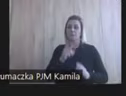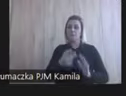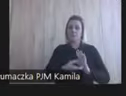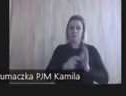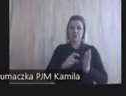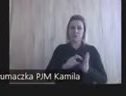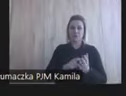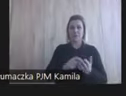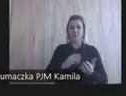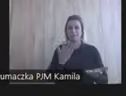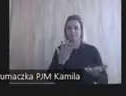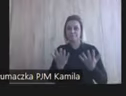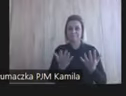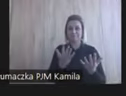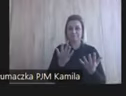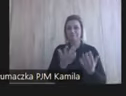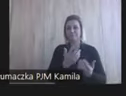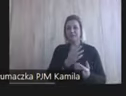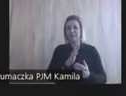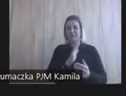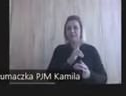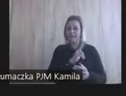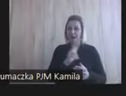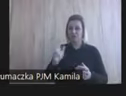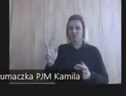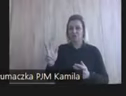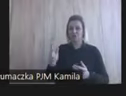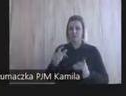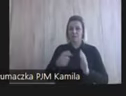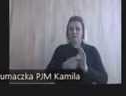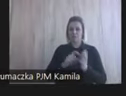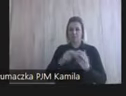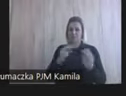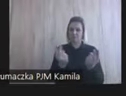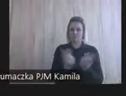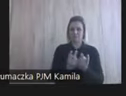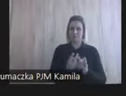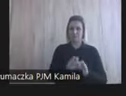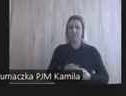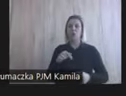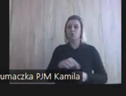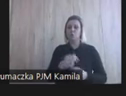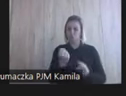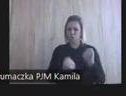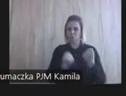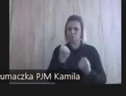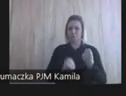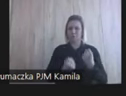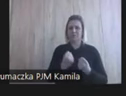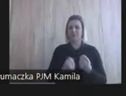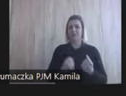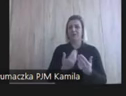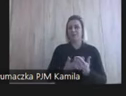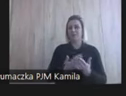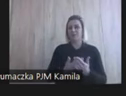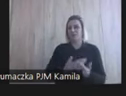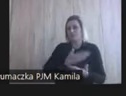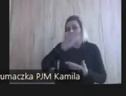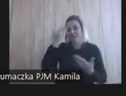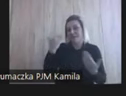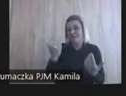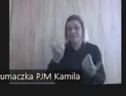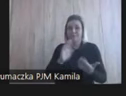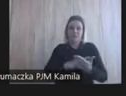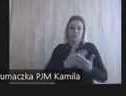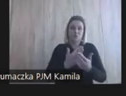oddawało charakter każdego pomieszczenia. To jest bardzo, bardzo trudne, no bo nie wiem, jak mają ludzie